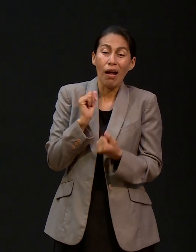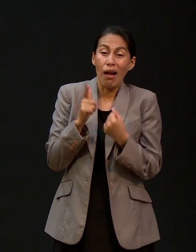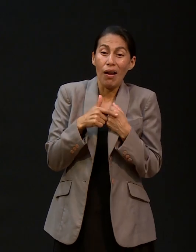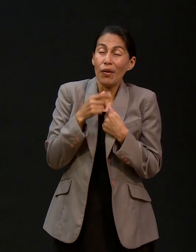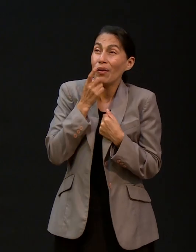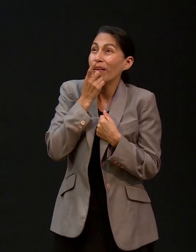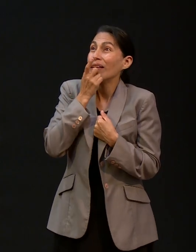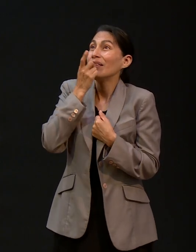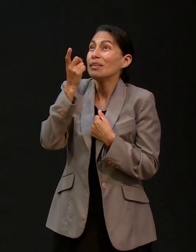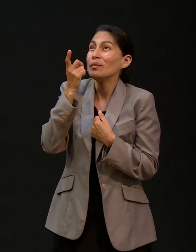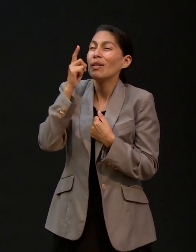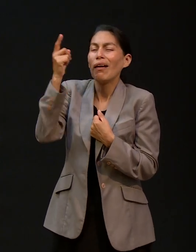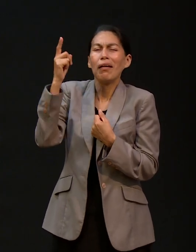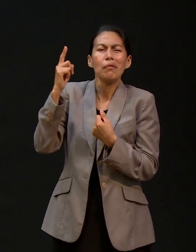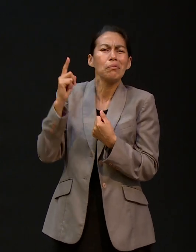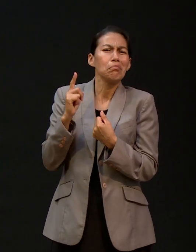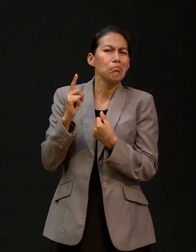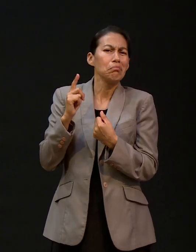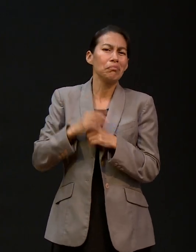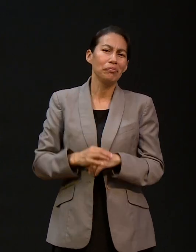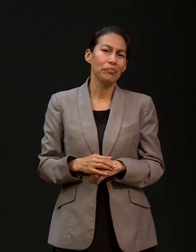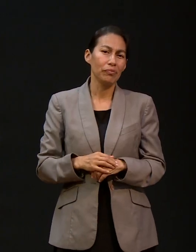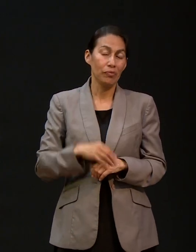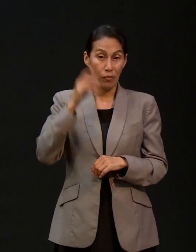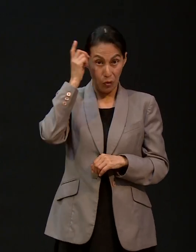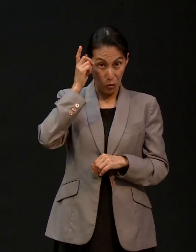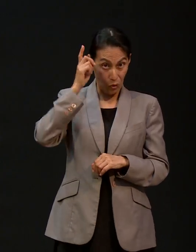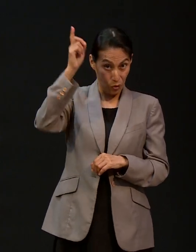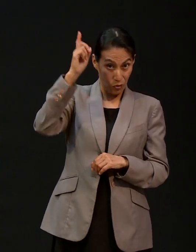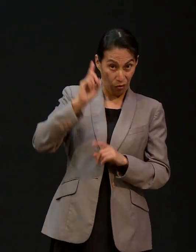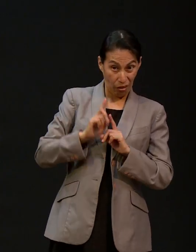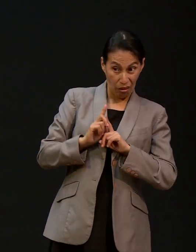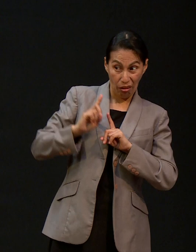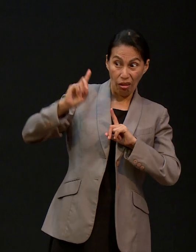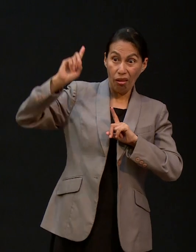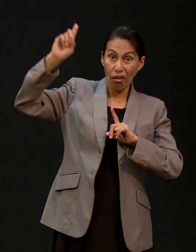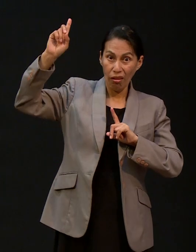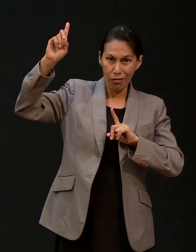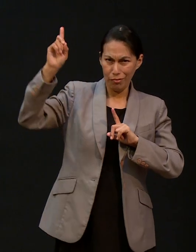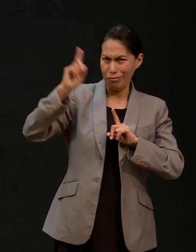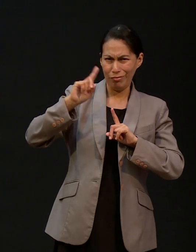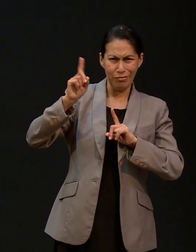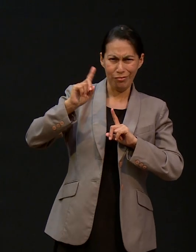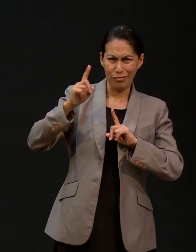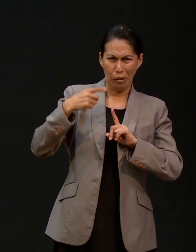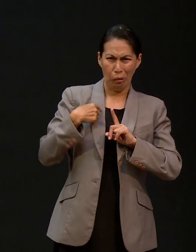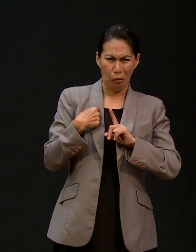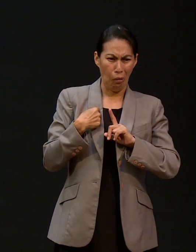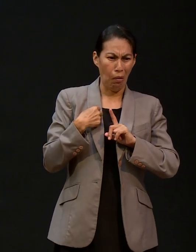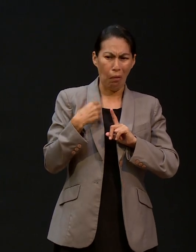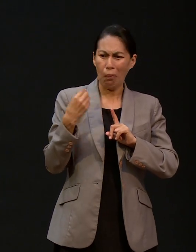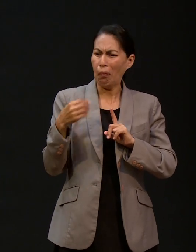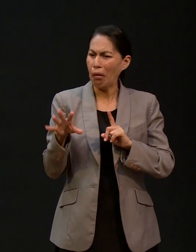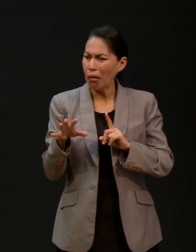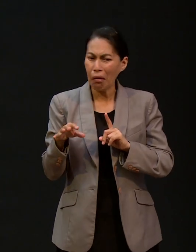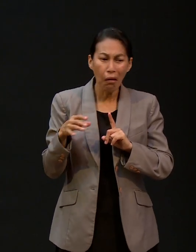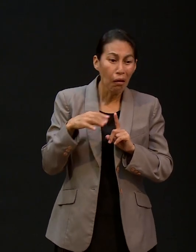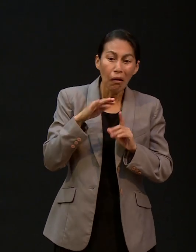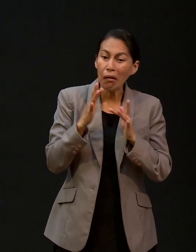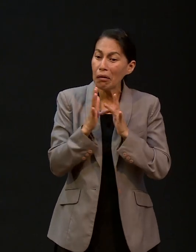una palabra, porque Él siempre está cerca, Él nunca se retira, Él nunca, no es de que lo perdamos o que se nos...